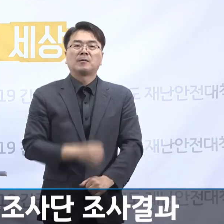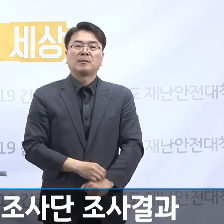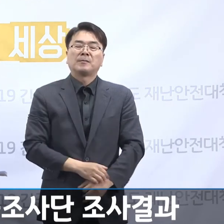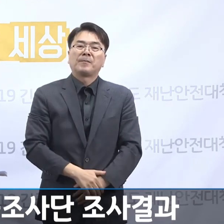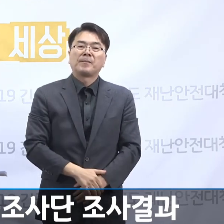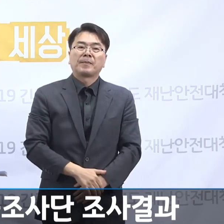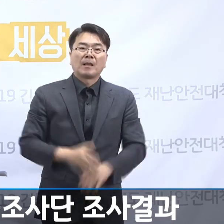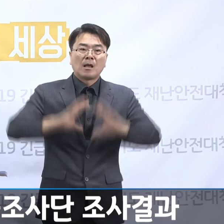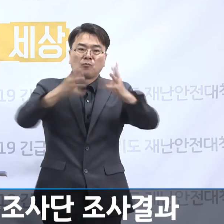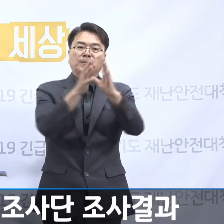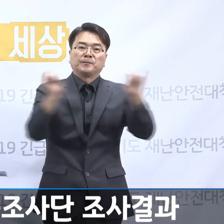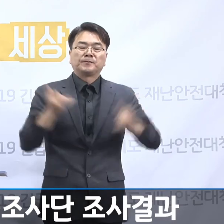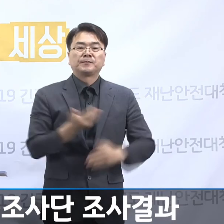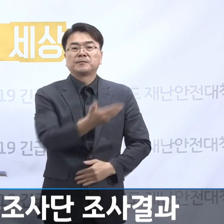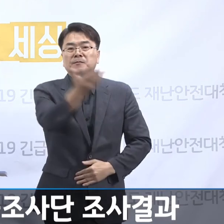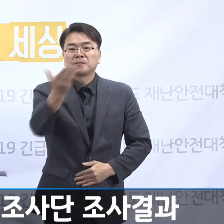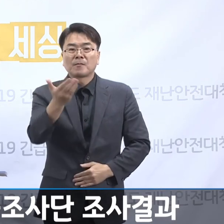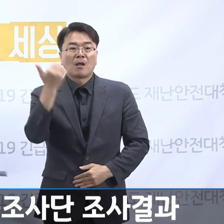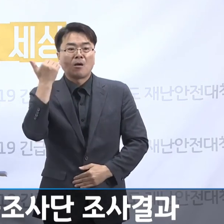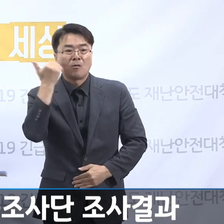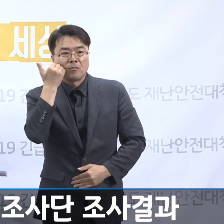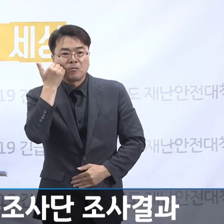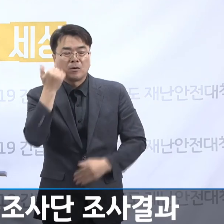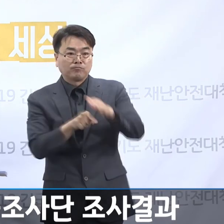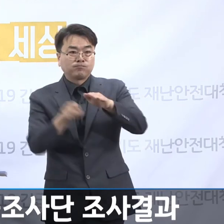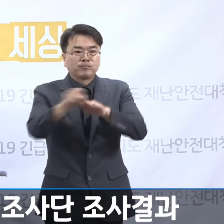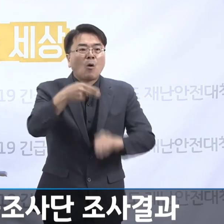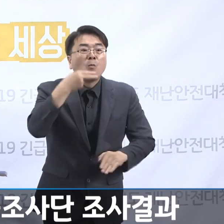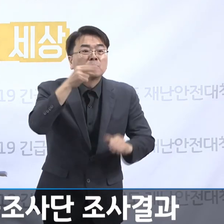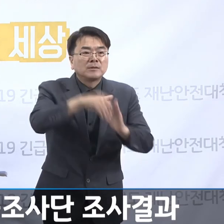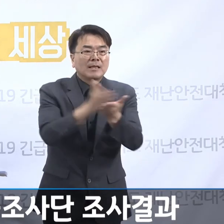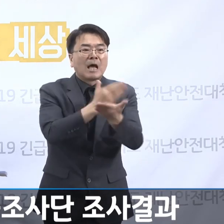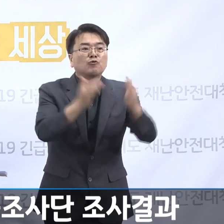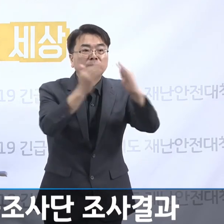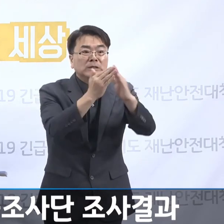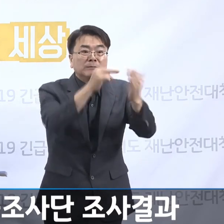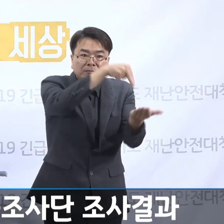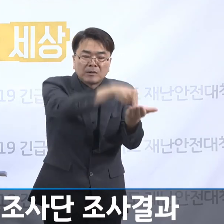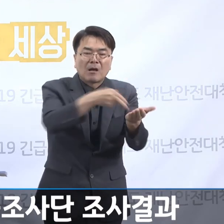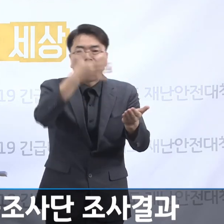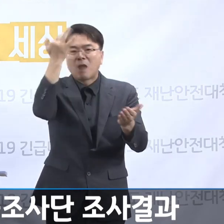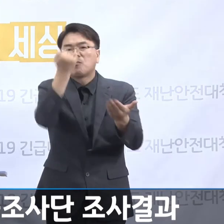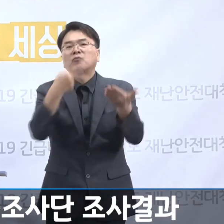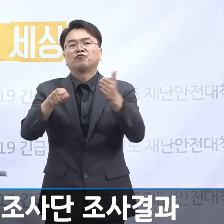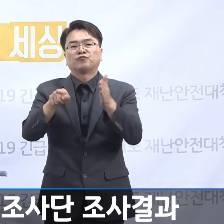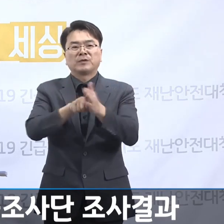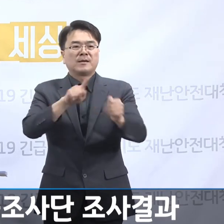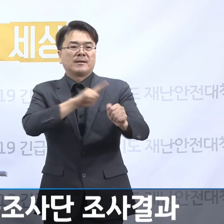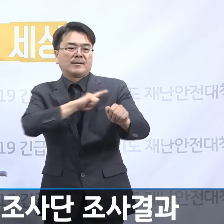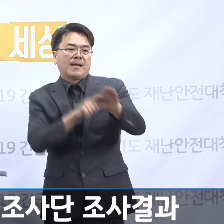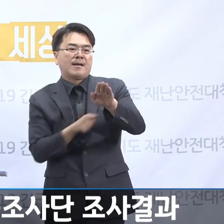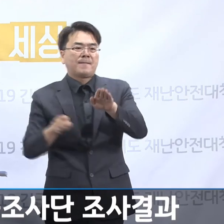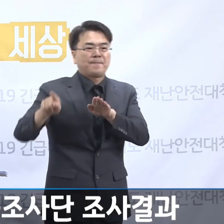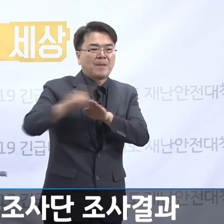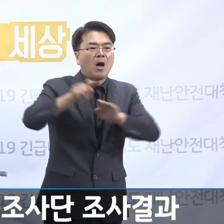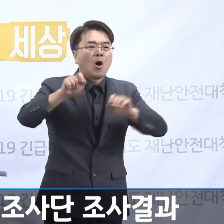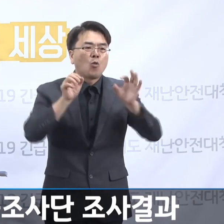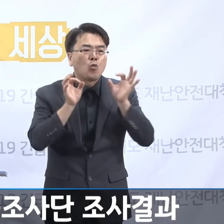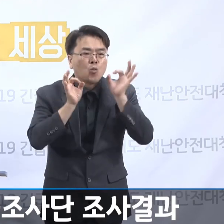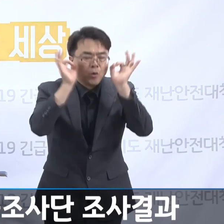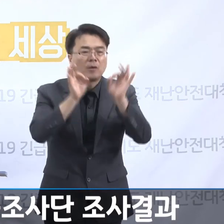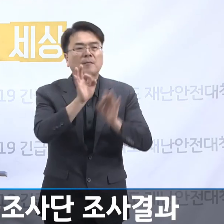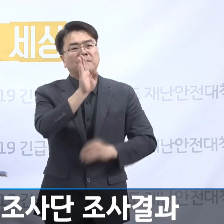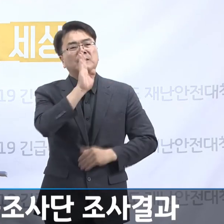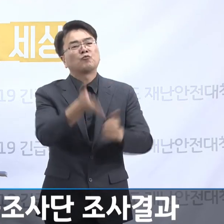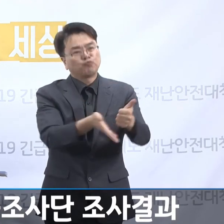국민 여러분 누구도 선뜻 나서지 않을 때 나눔의 집의 위안부 피해 할머니들을 위해 선도적인 노력을 해온 점은